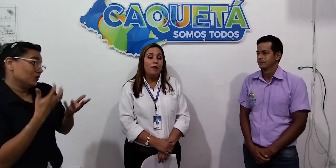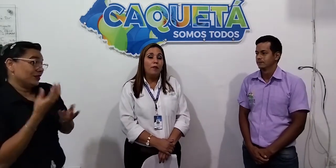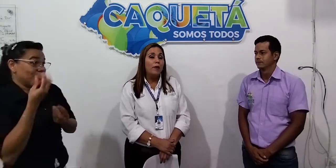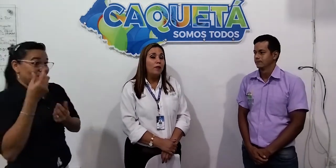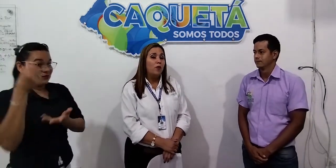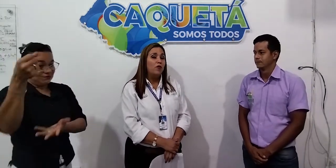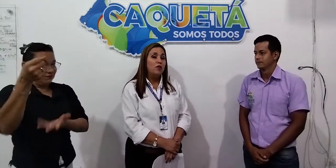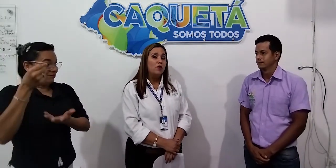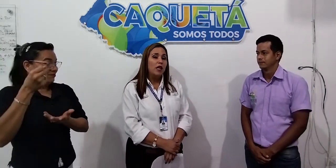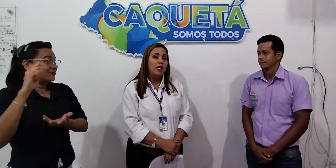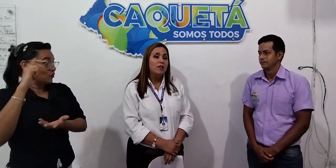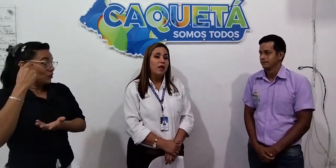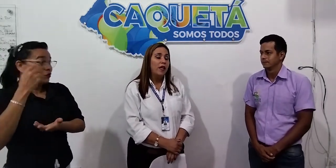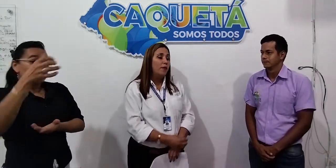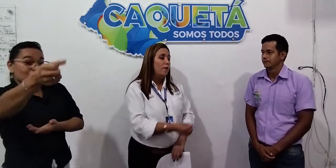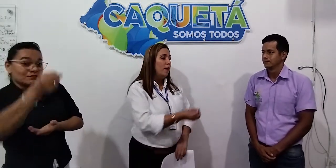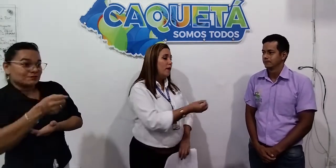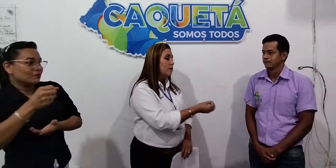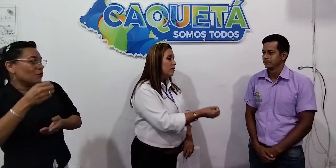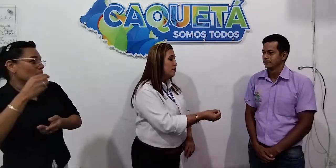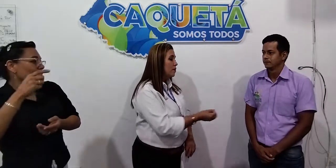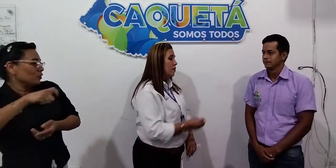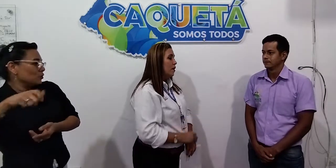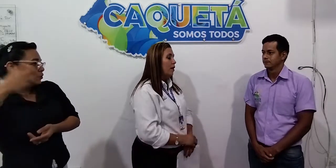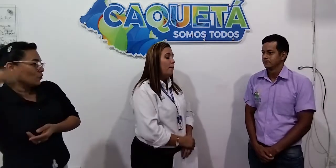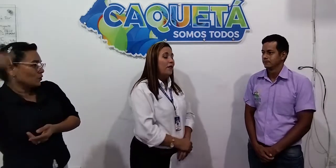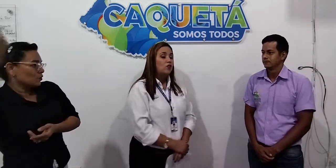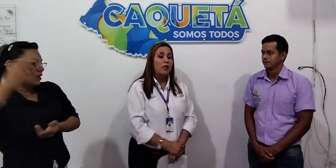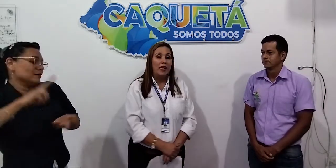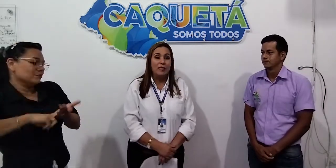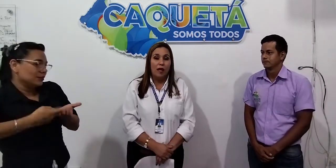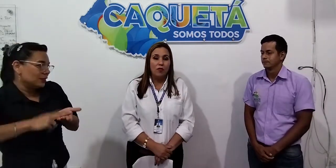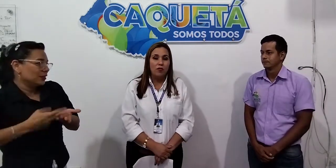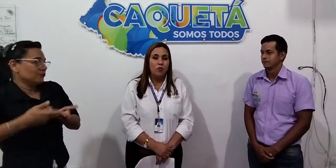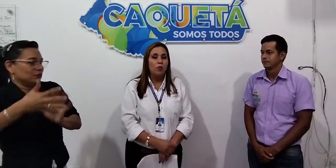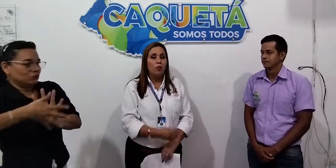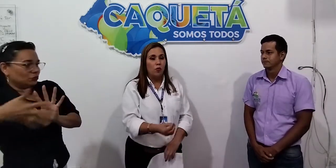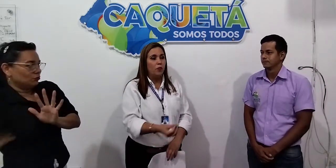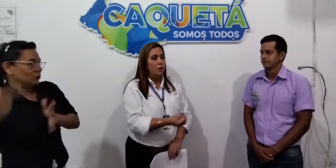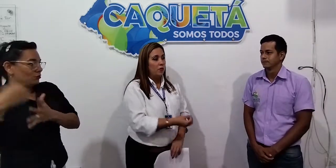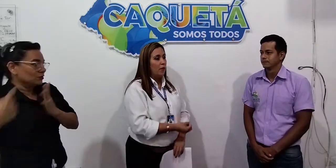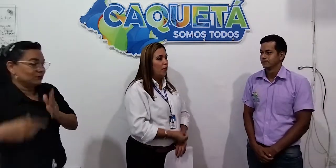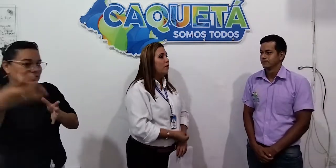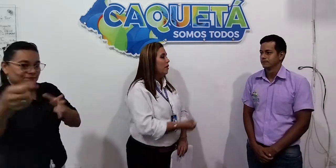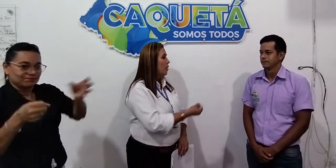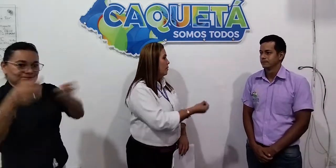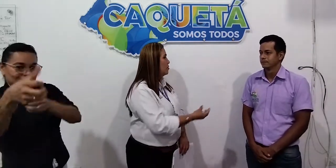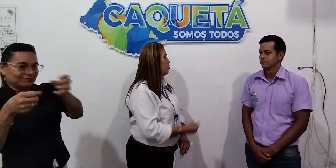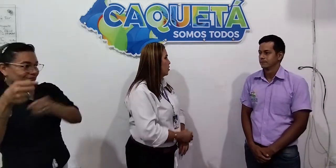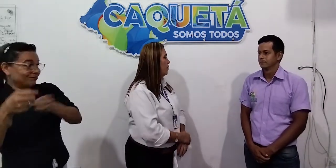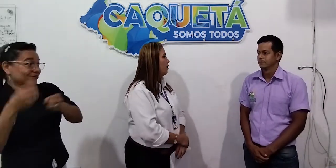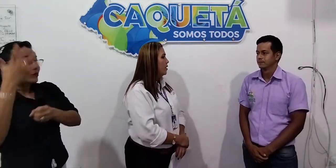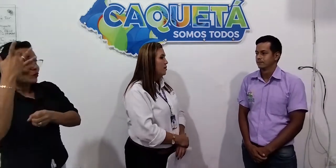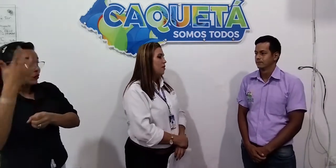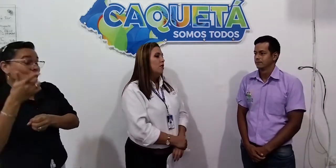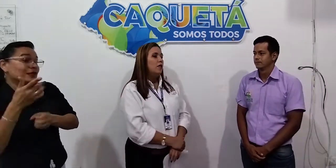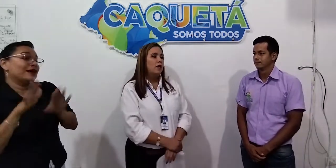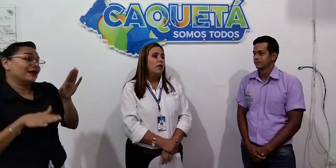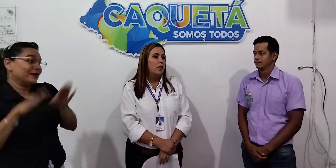profesionales más personalizados por precisamente la atención que merecen y que